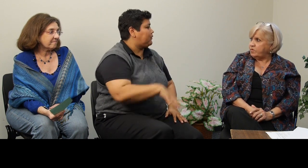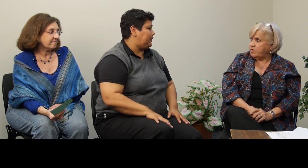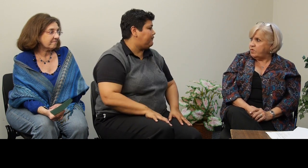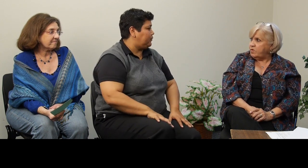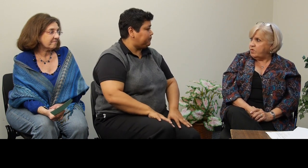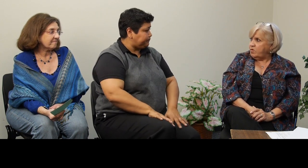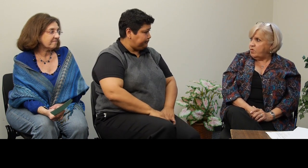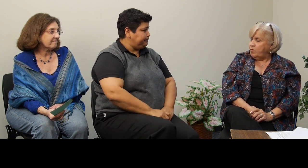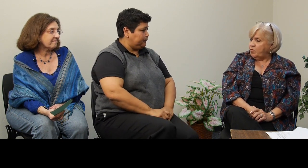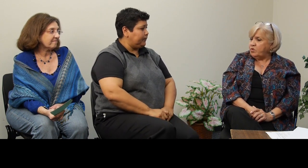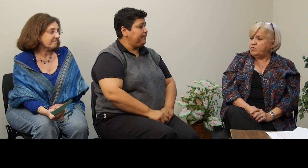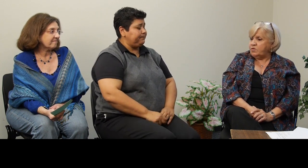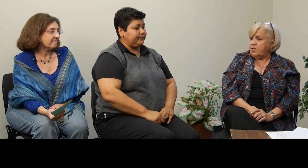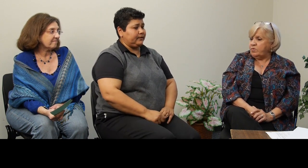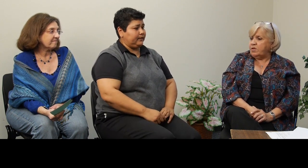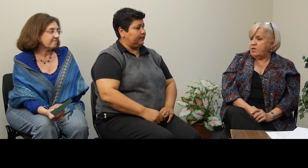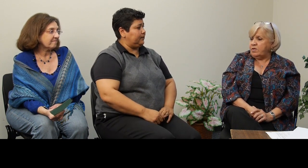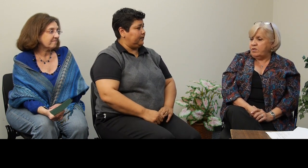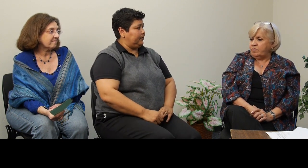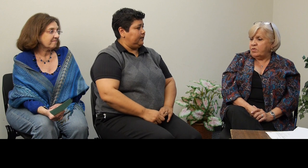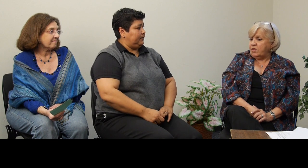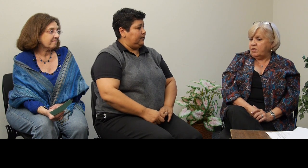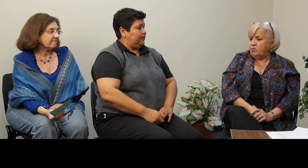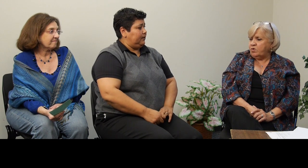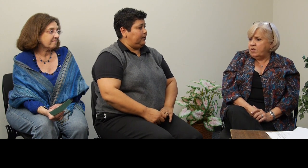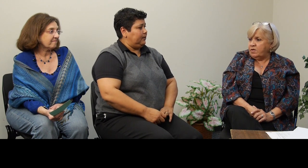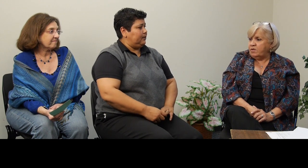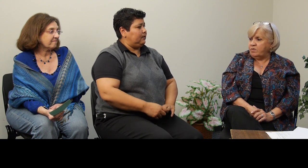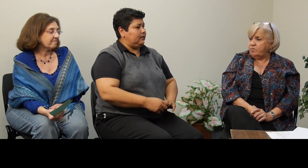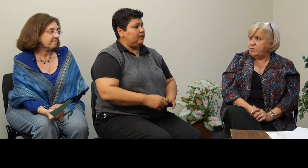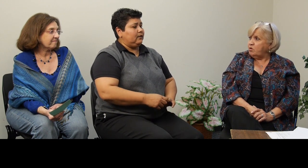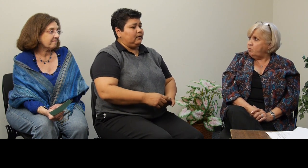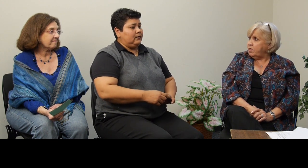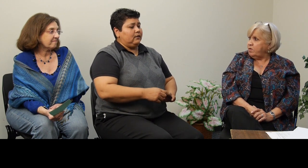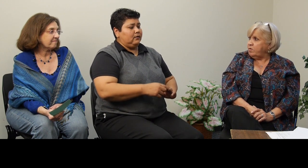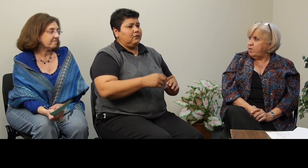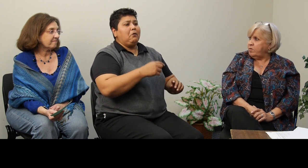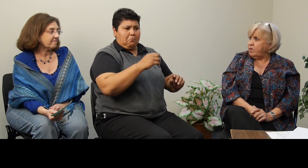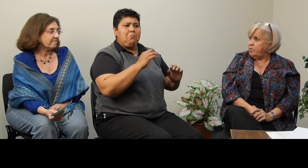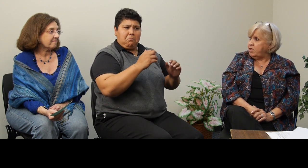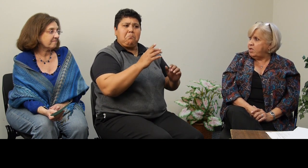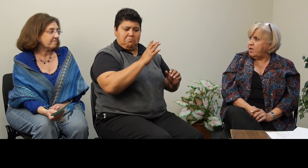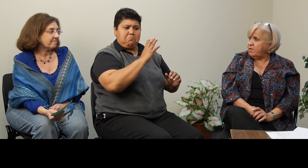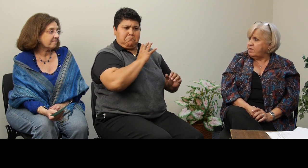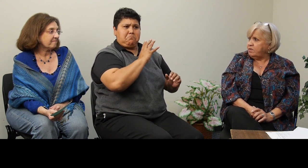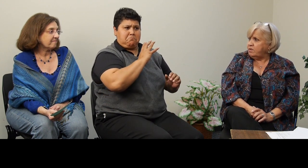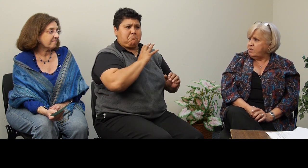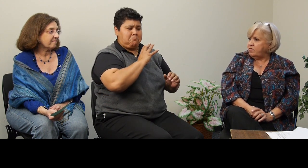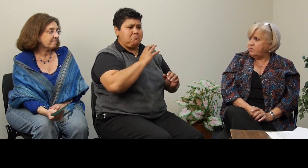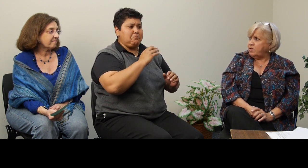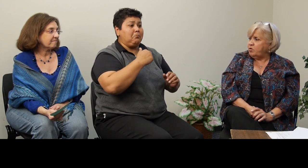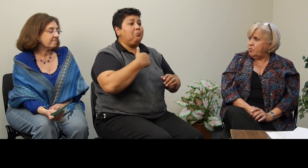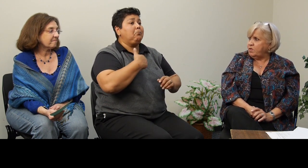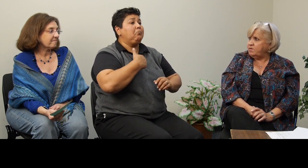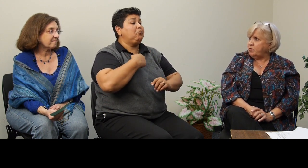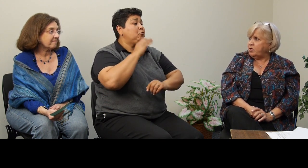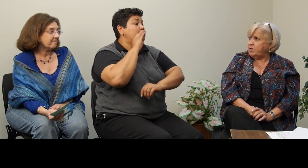por teléfono. Bueno, sí, está bien. Creo que tengo mi hija, sí, lo puede hacer por el